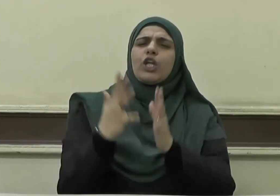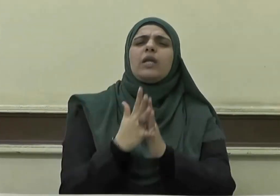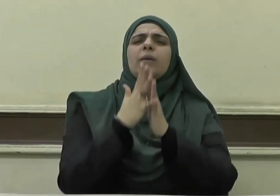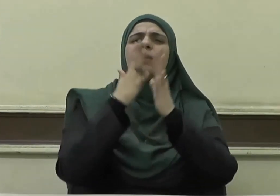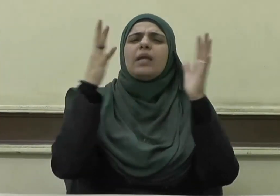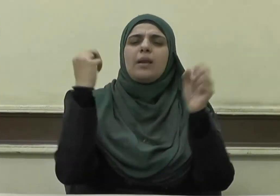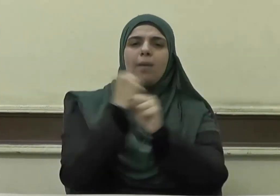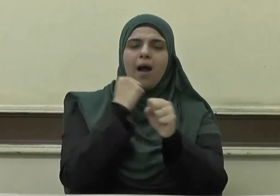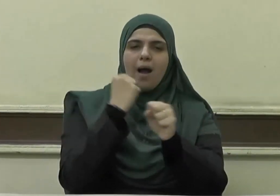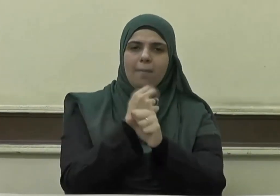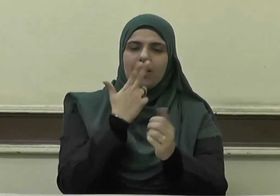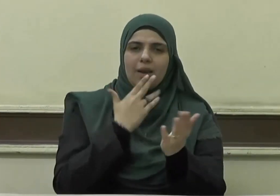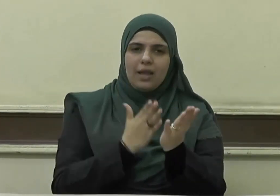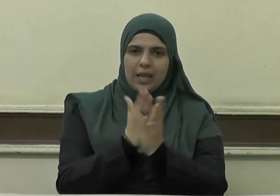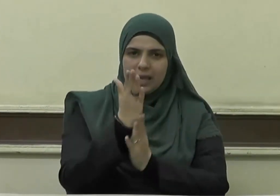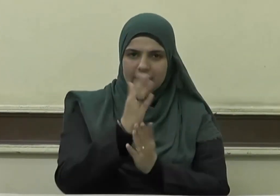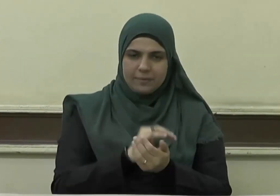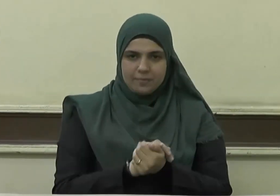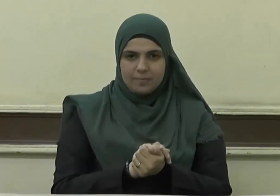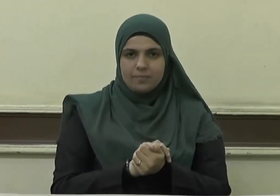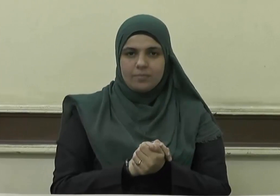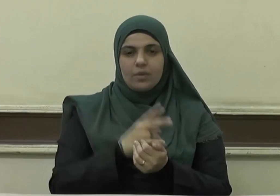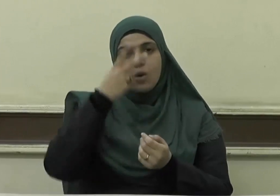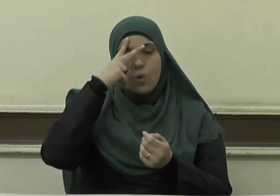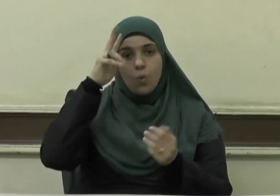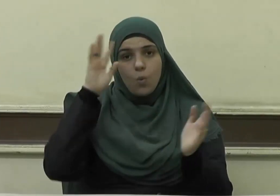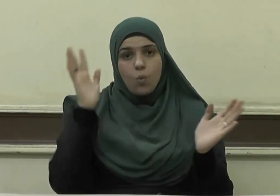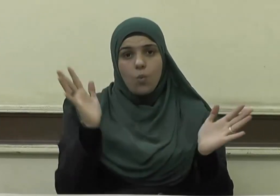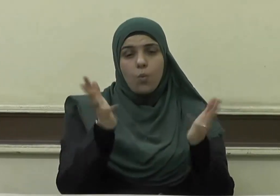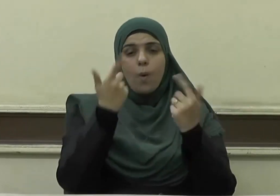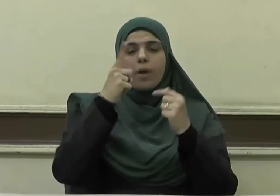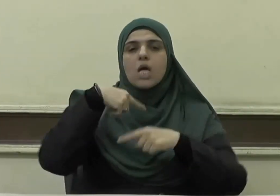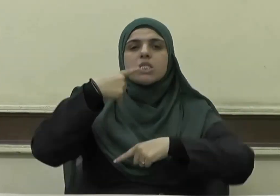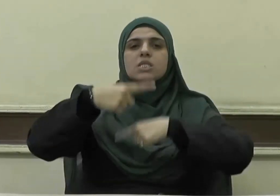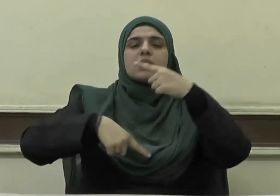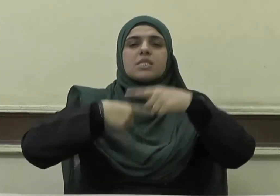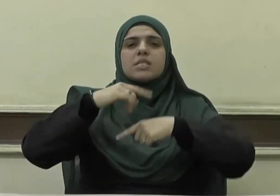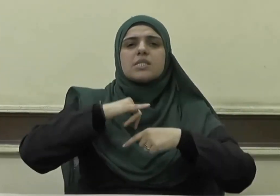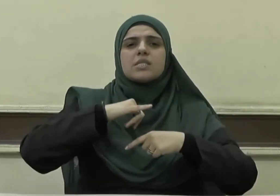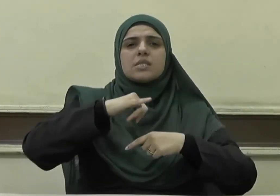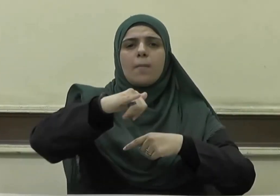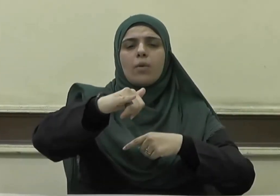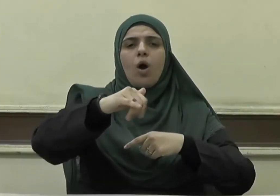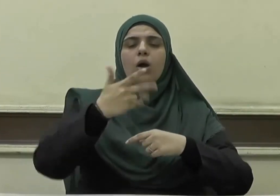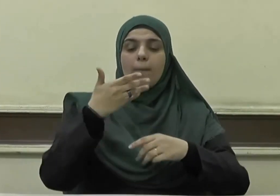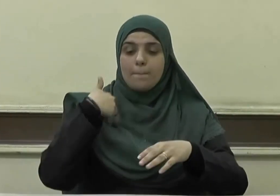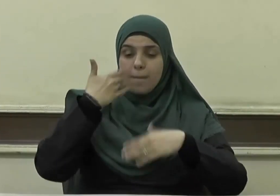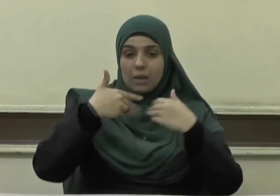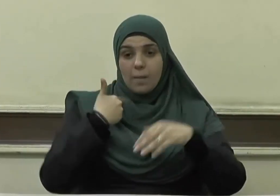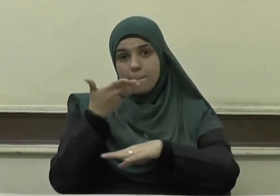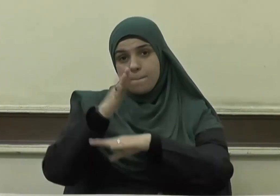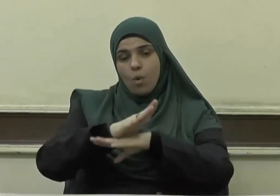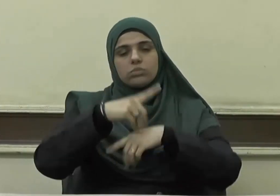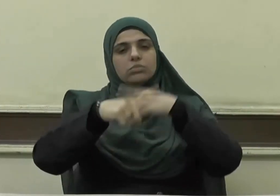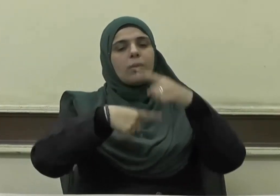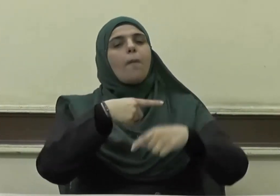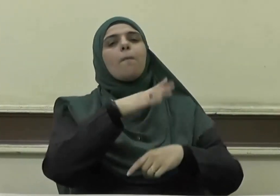ما كانوا يعملون ومنها استمرار الأجر بعد الموت قال صلى الله